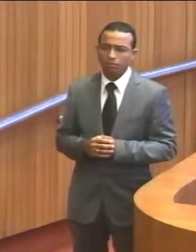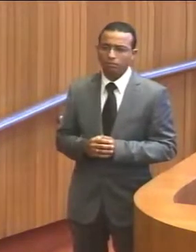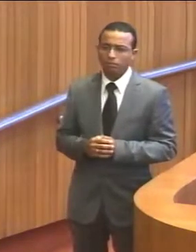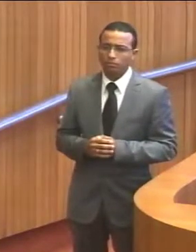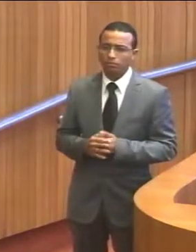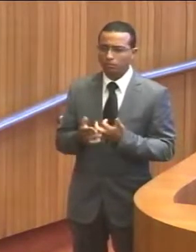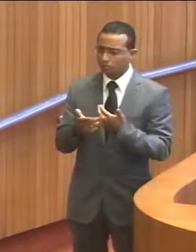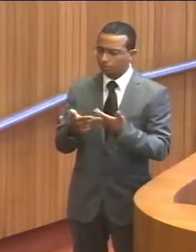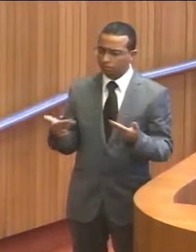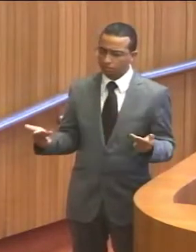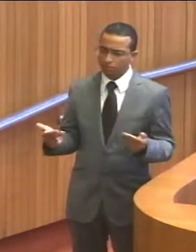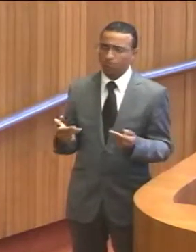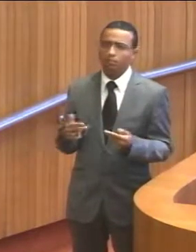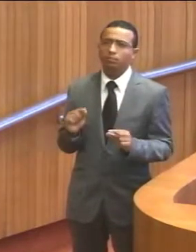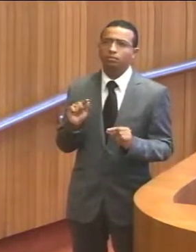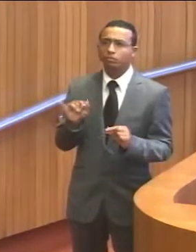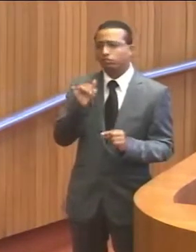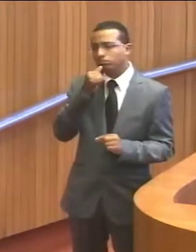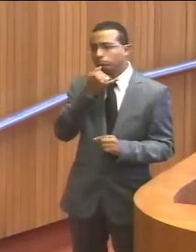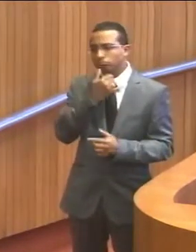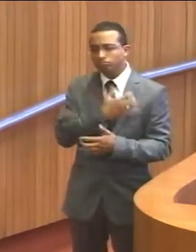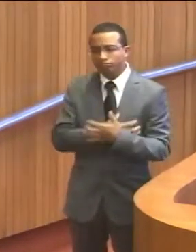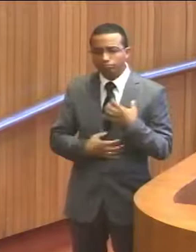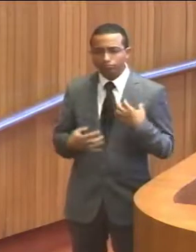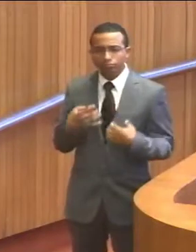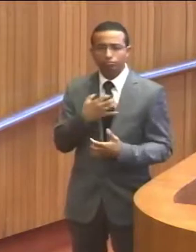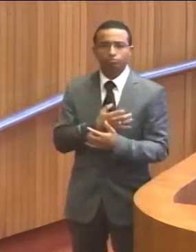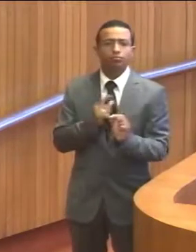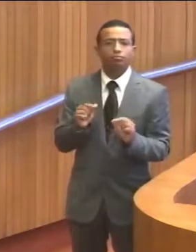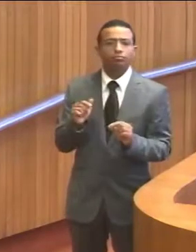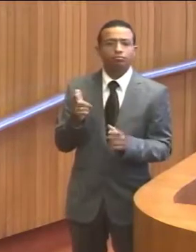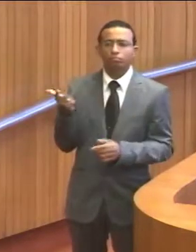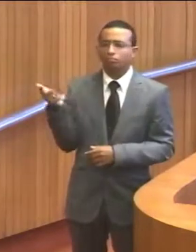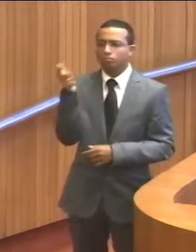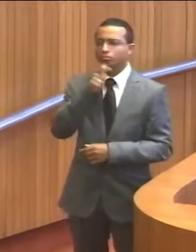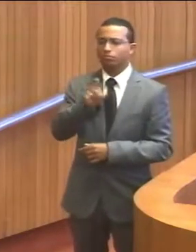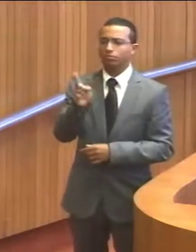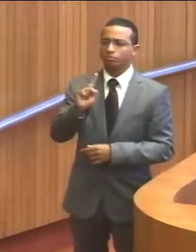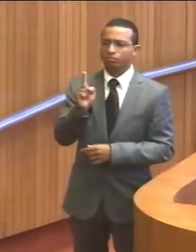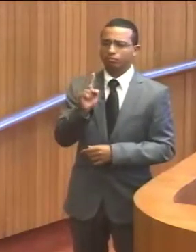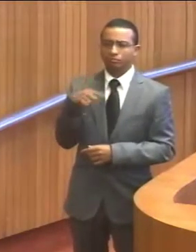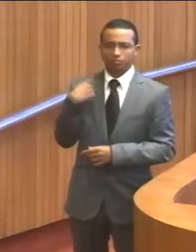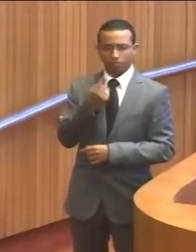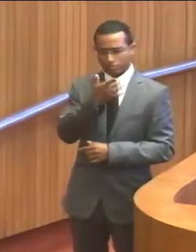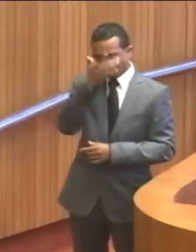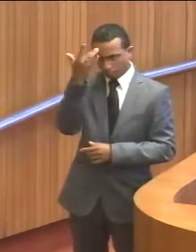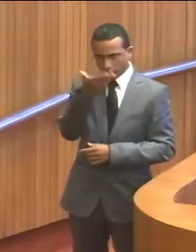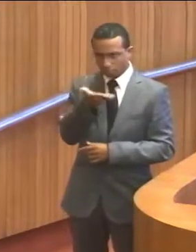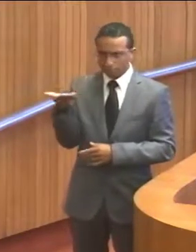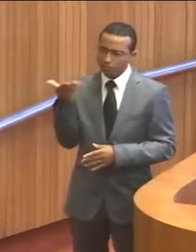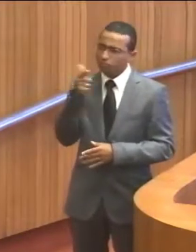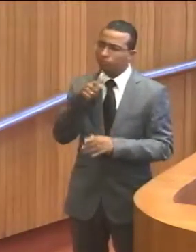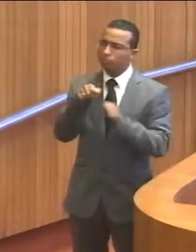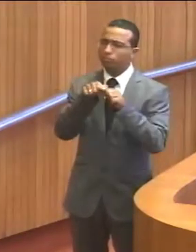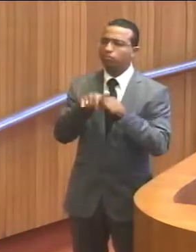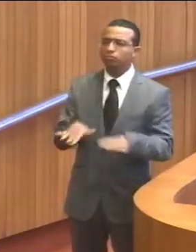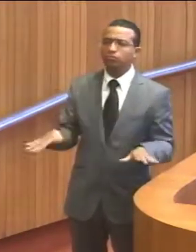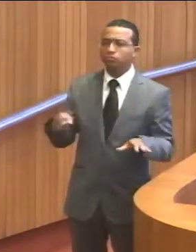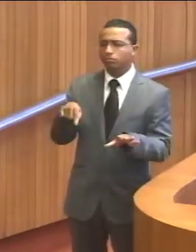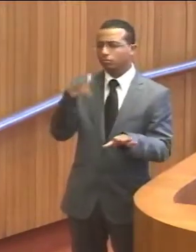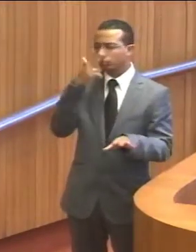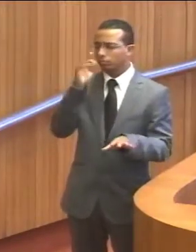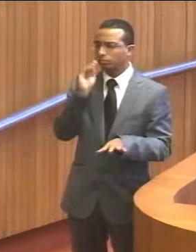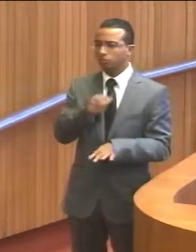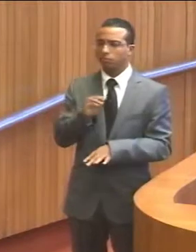as coisas, elas, infelizmente, não alcançam a nossa população. O nosso povo é